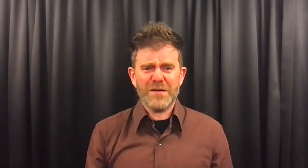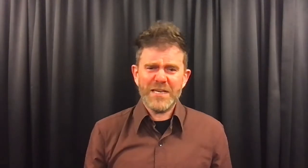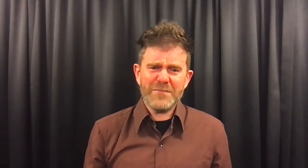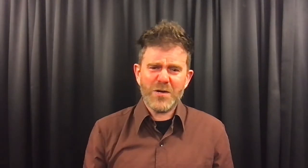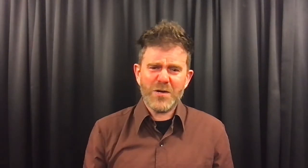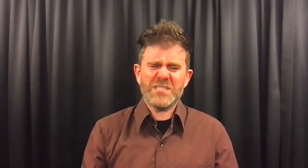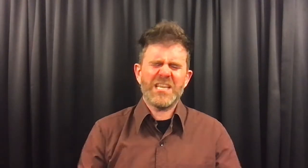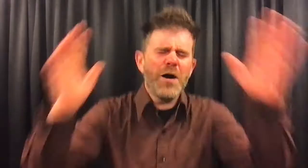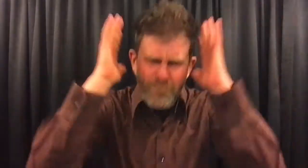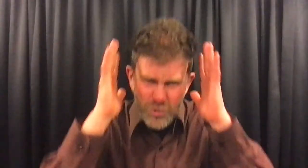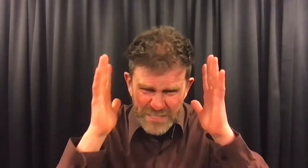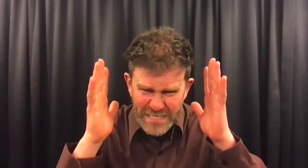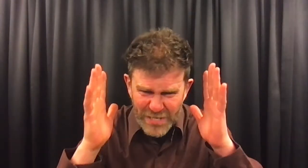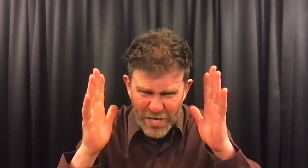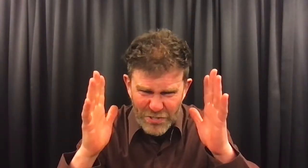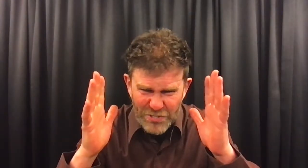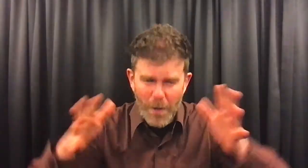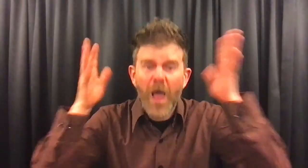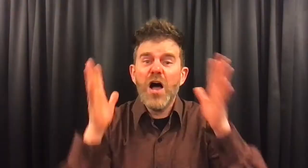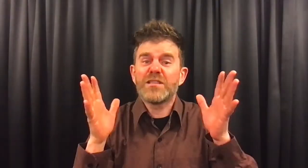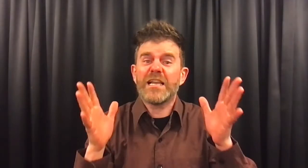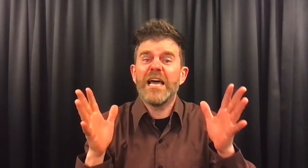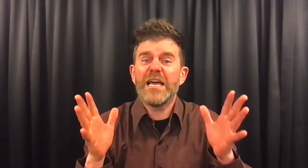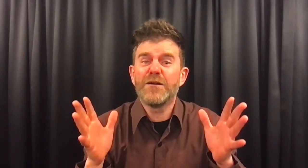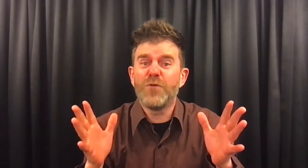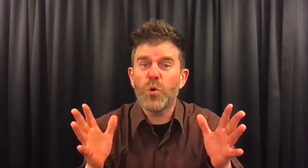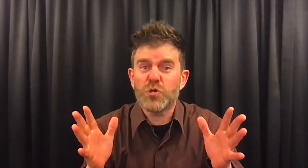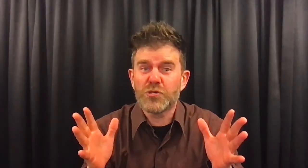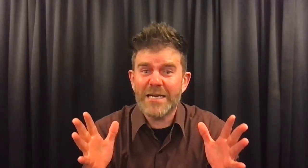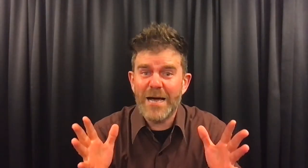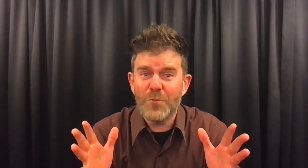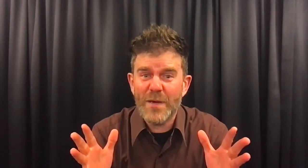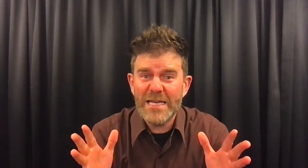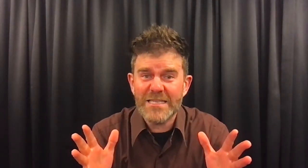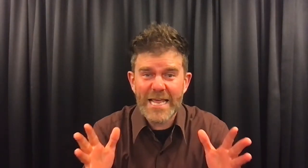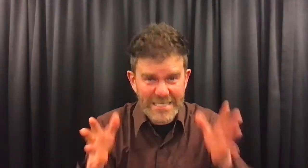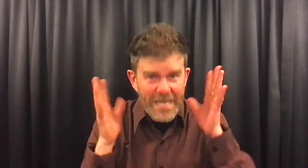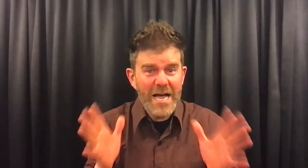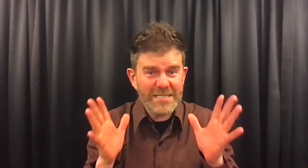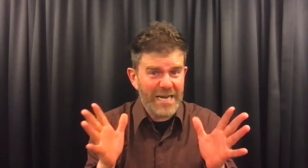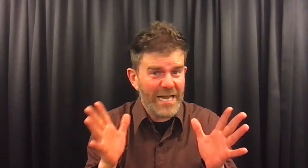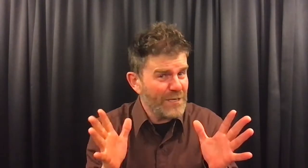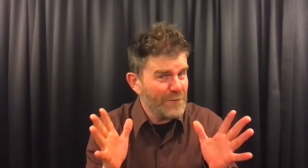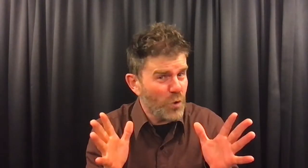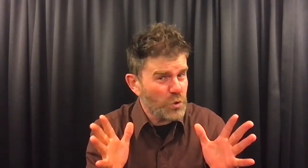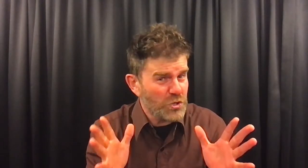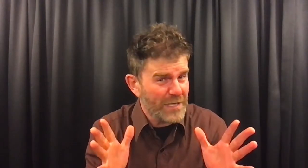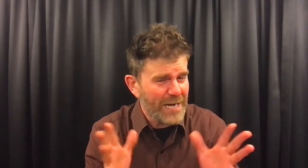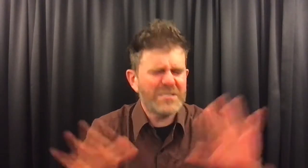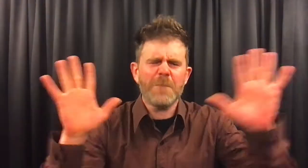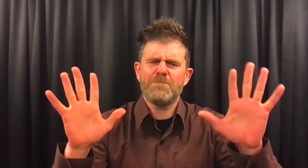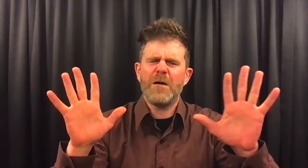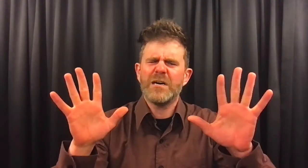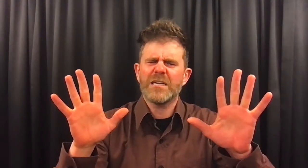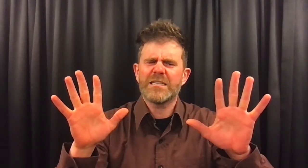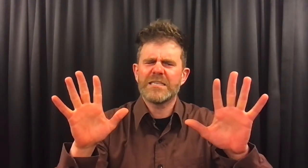bleek, die mag koning zijn. Je moet niet luisteren. Het kleine vogels onder naam weet niks. Het kleine vogels onder naam. Stop. Maar wacht eens,